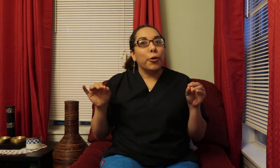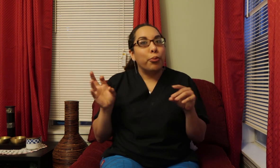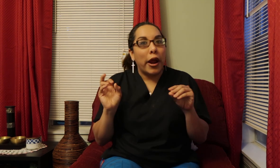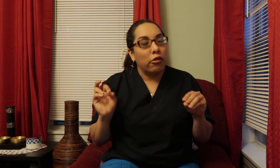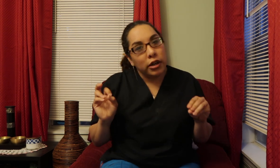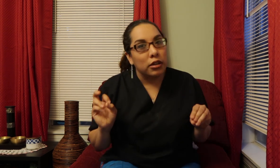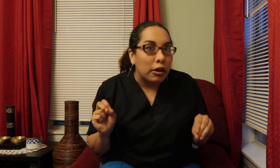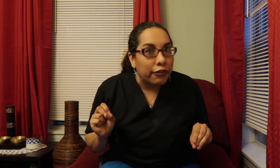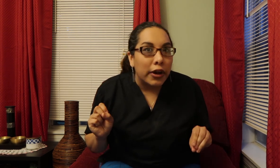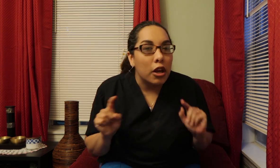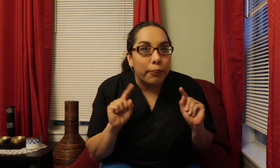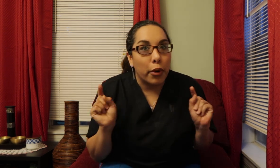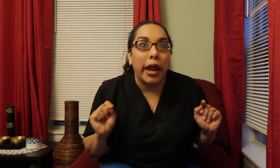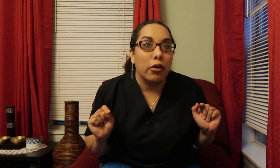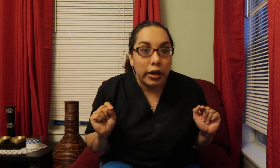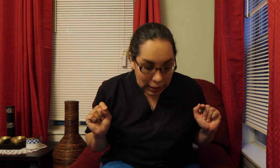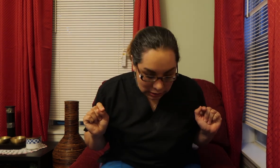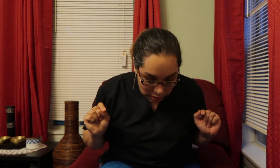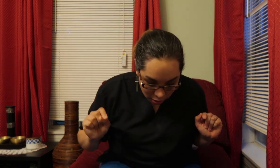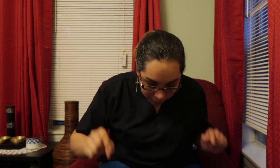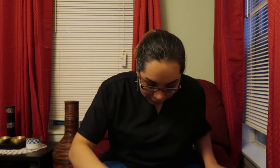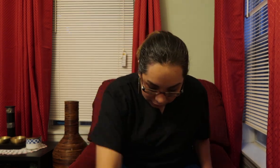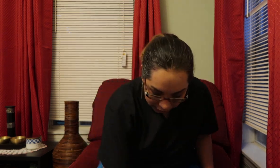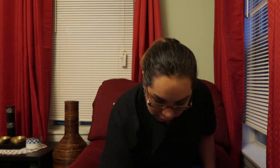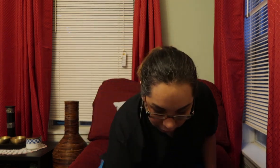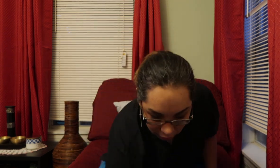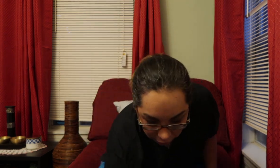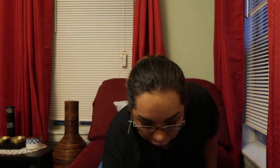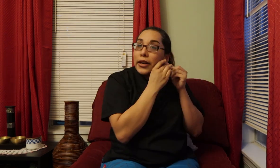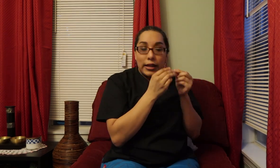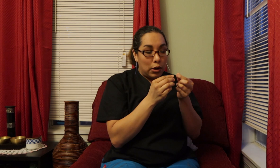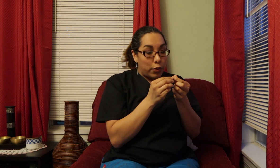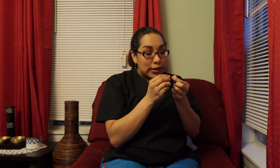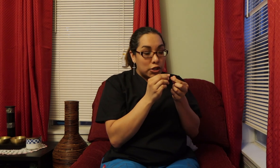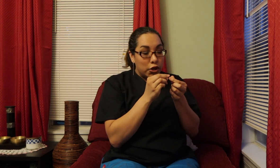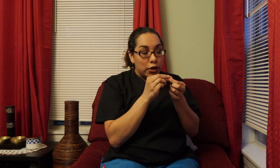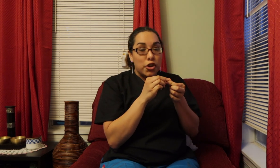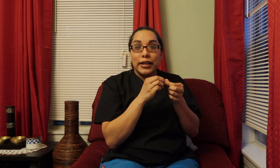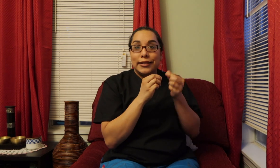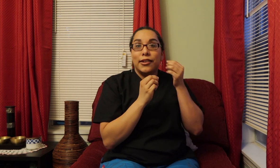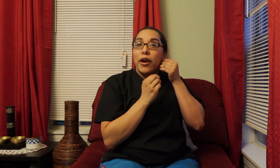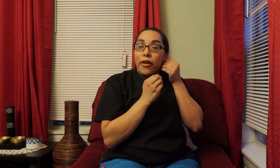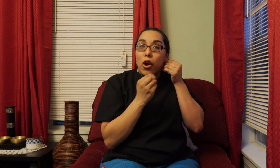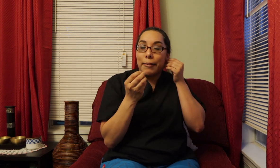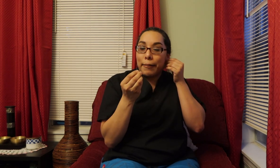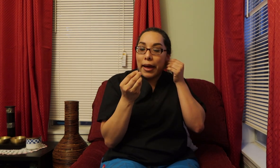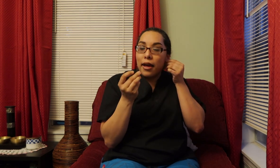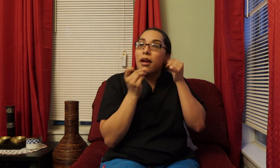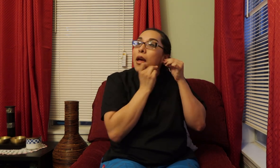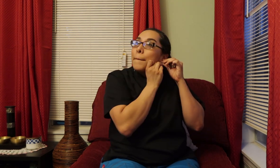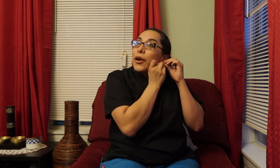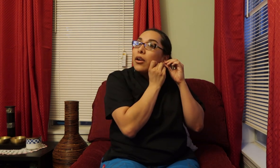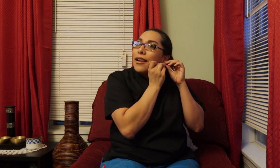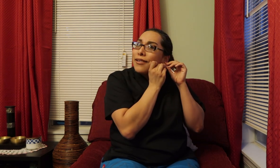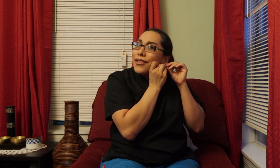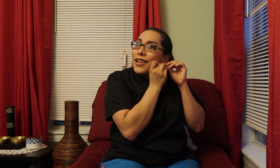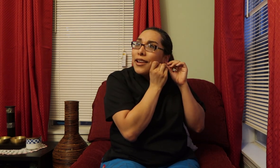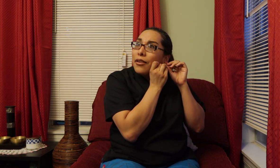your priorities Girlfriend Your priorities Oh my earring Just fell off Trying to get rescued Y yo sé que estás enojada Con la mamá Pero like Girl you need to get